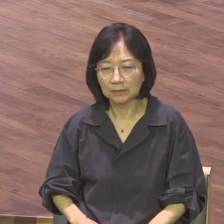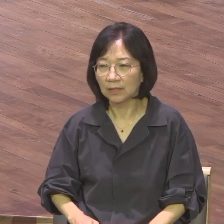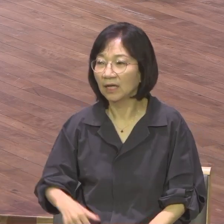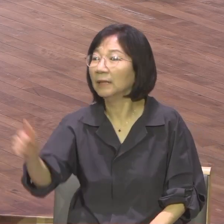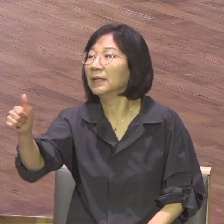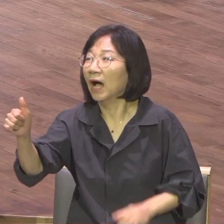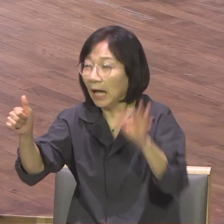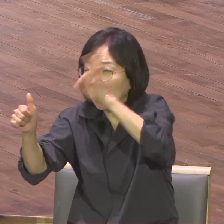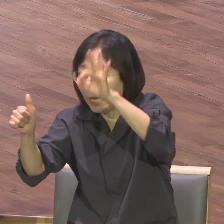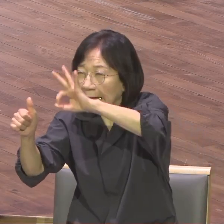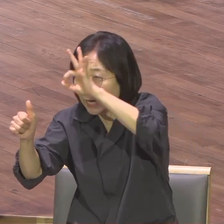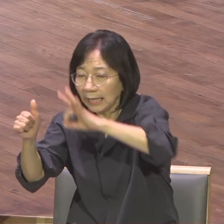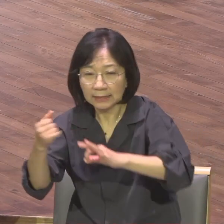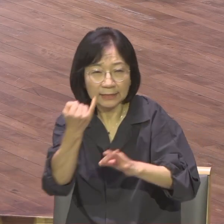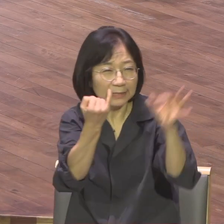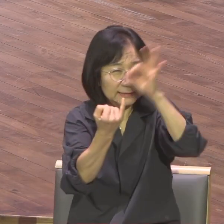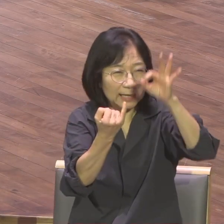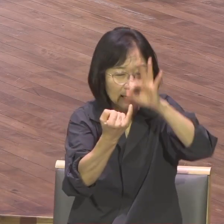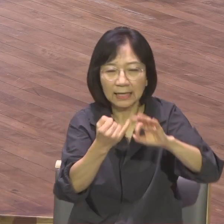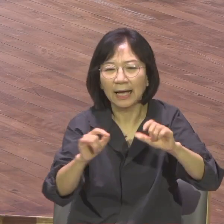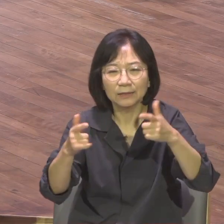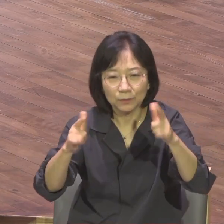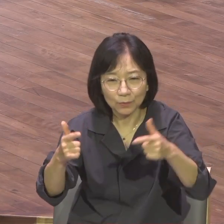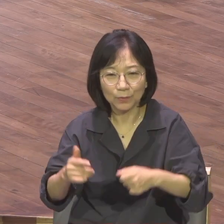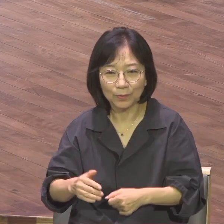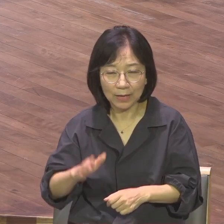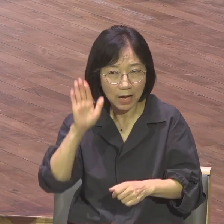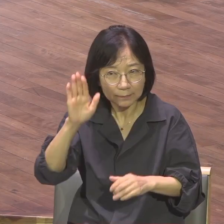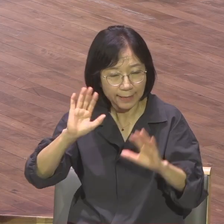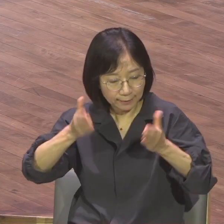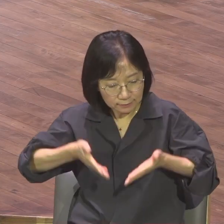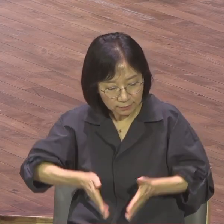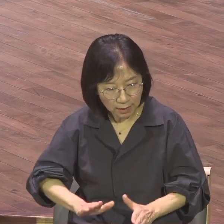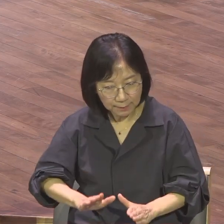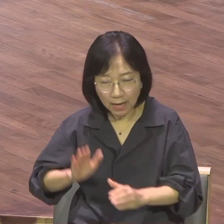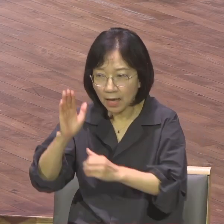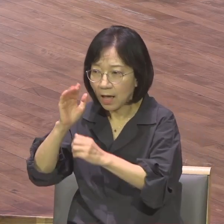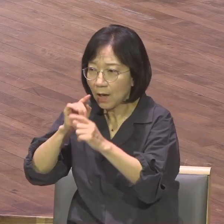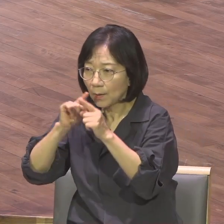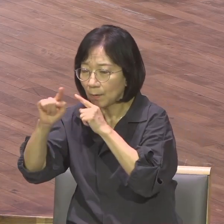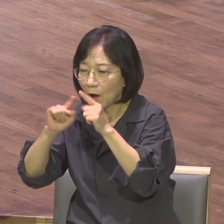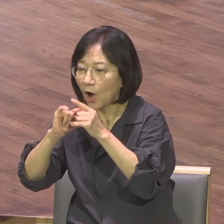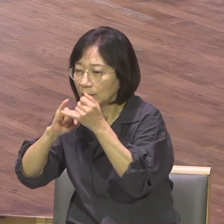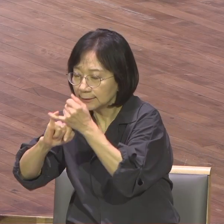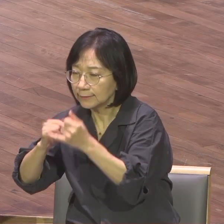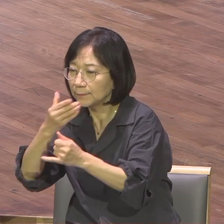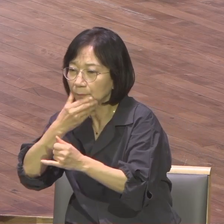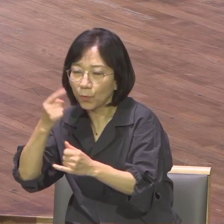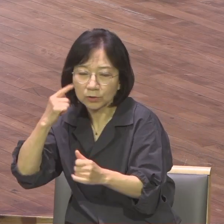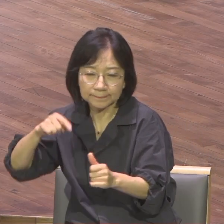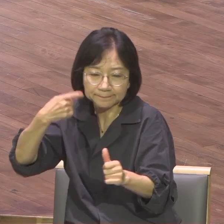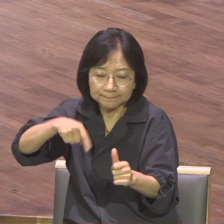그는 그냥 급한 불 끄는 거예요 그냥 결혼하고 나선 어떡할 겁니까? 자녀가 태어나면 어떡할 겁니까?